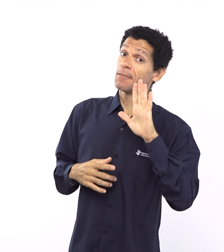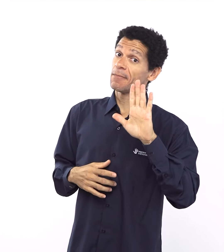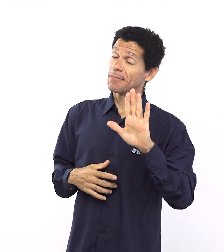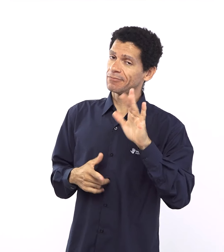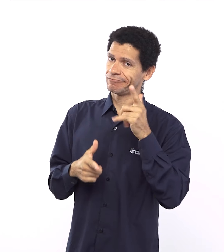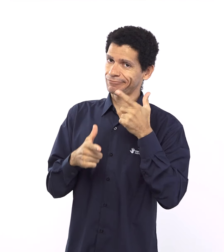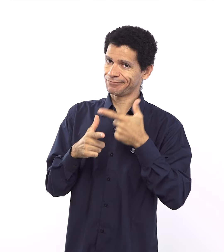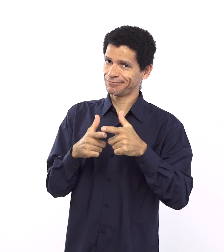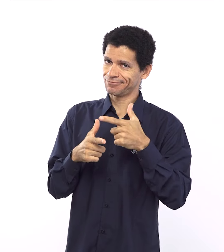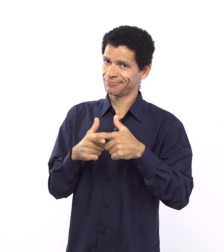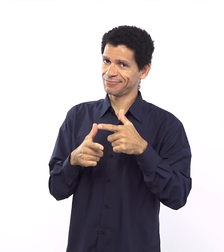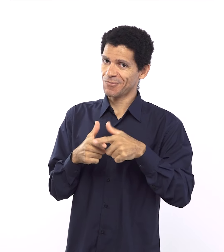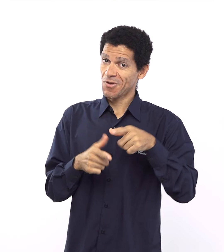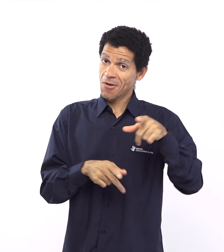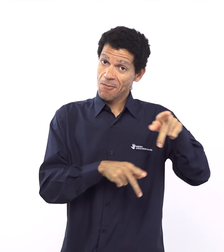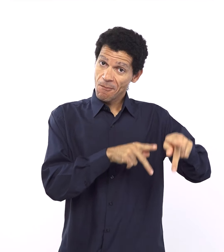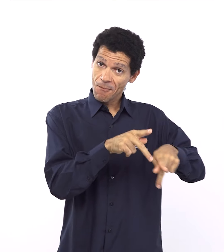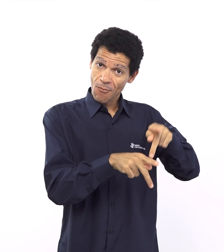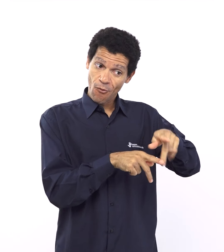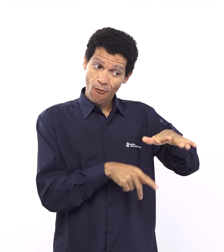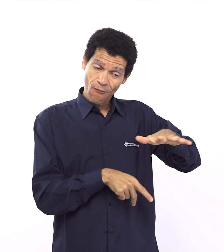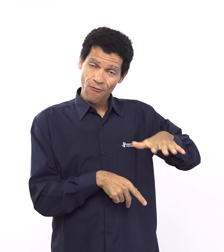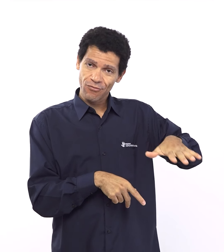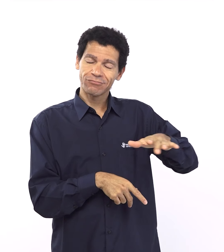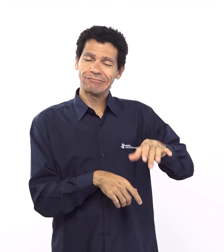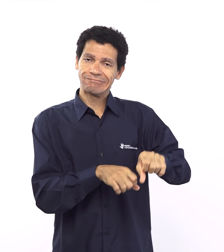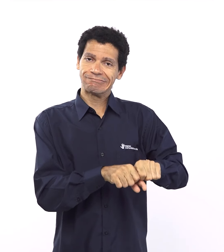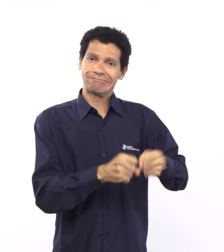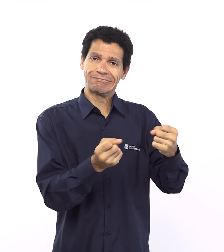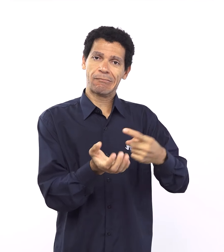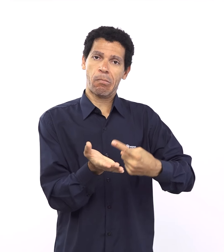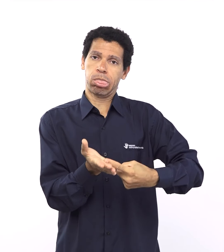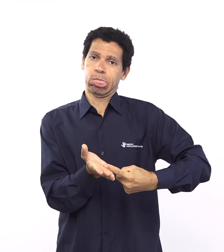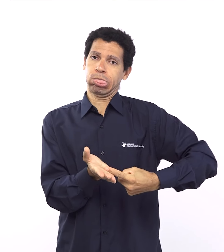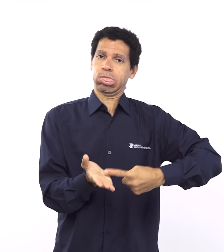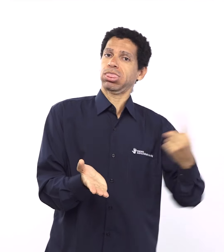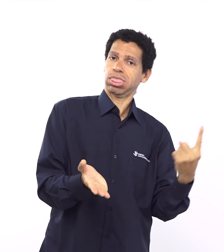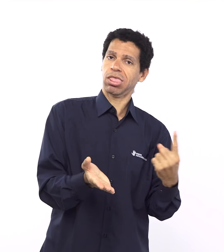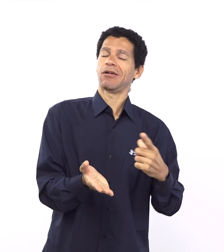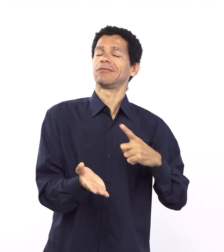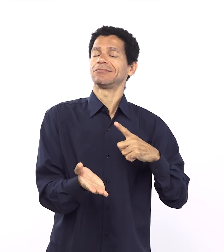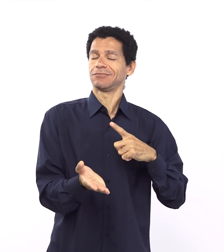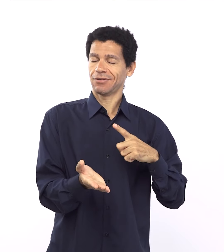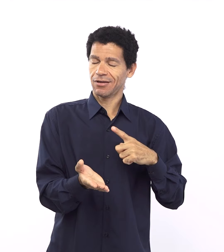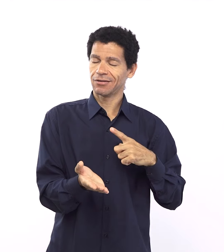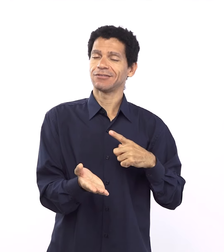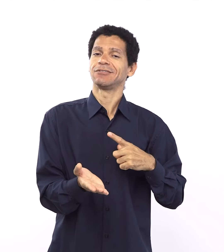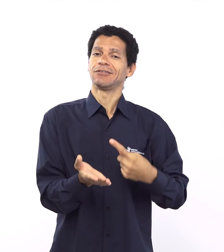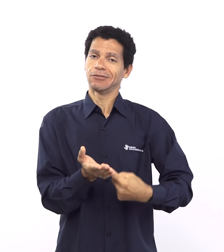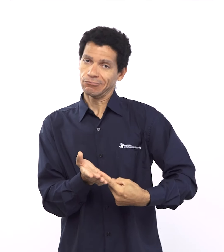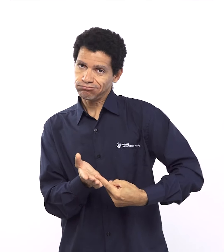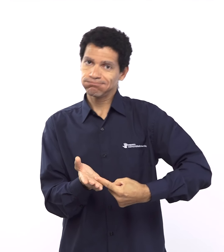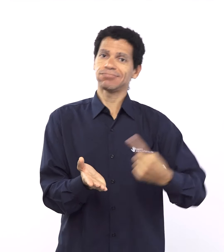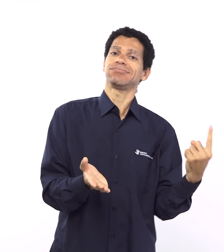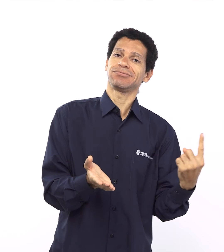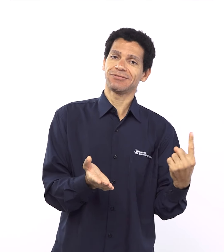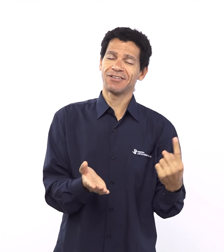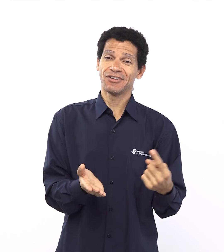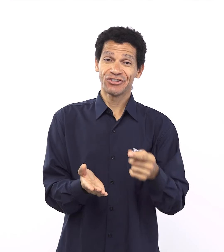eu era o Deus de vocês e agora eu digo eu não sou e ele até diz eu não sou fazendo uma referência ao eu